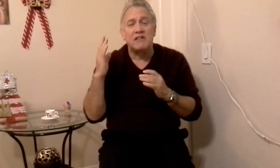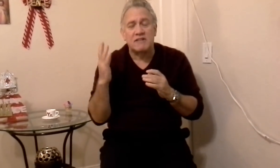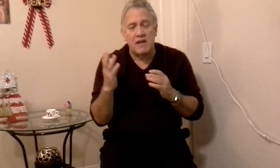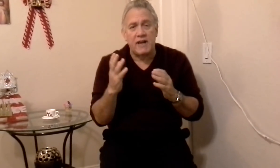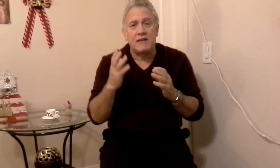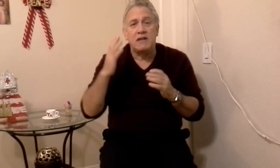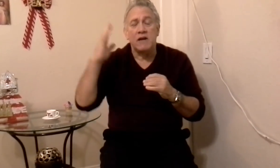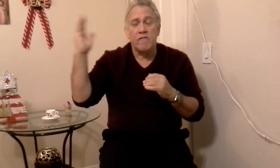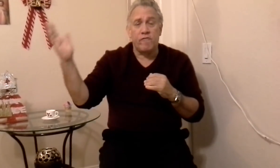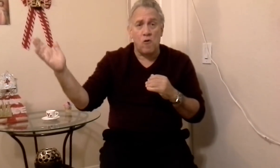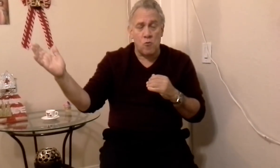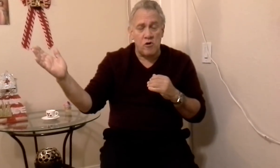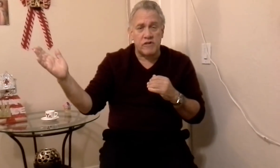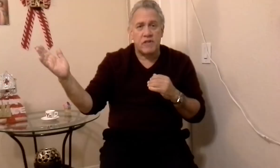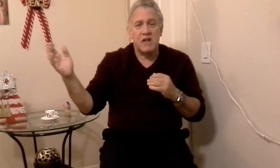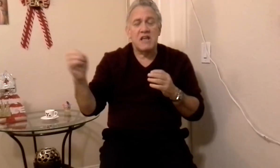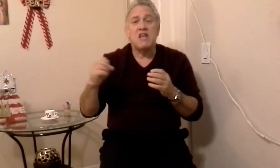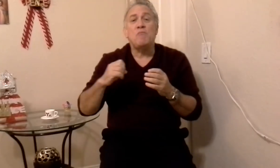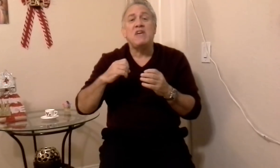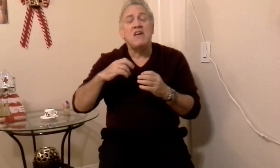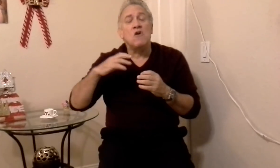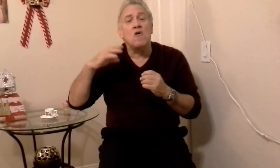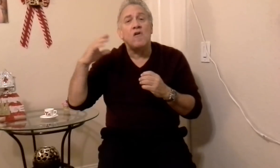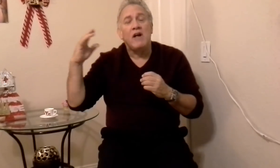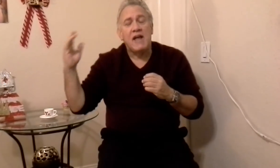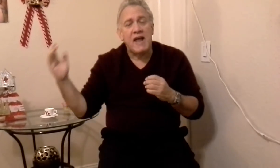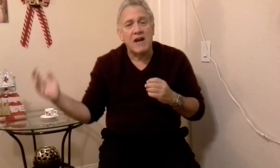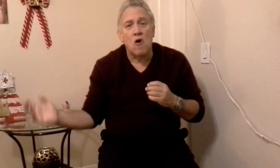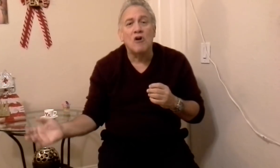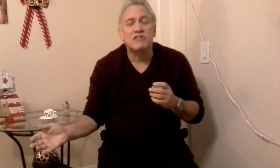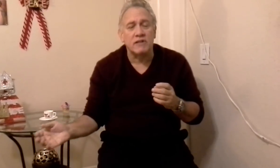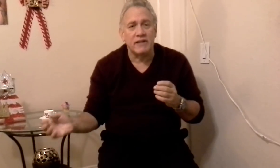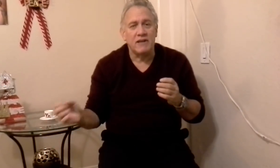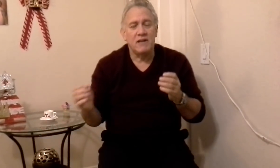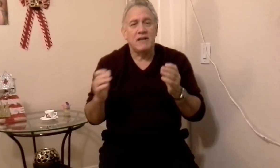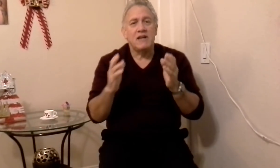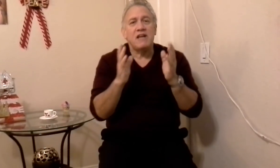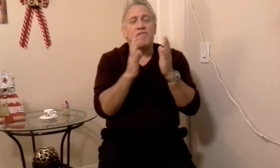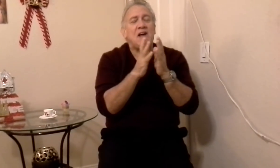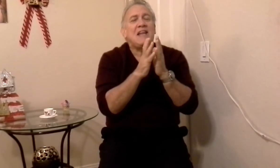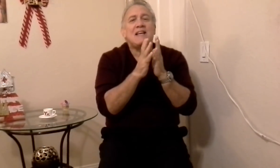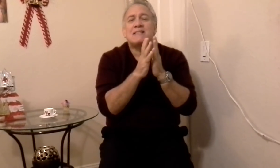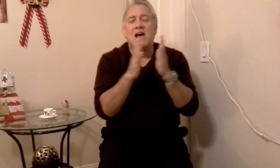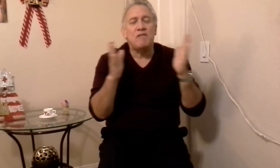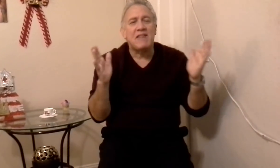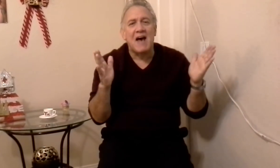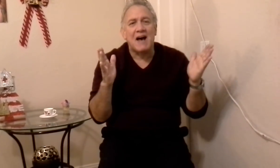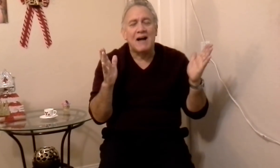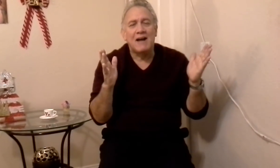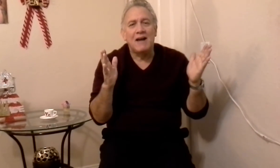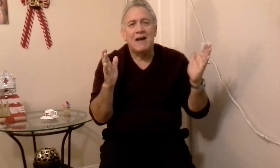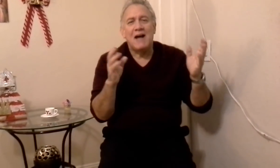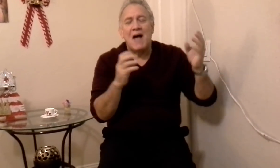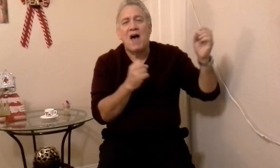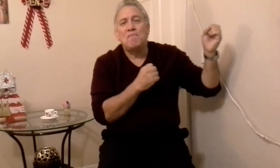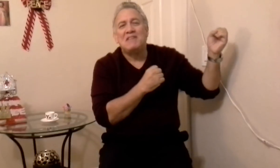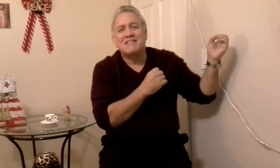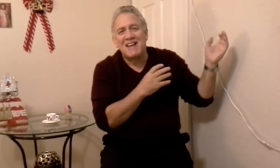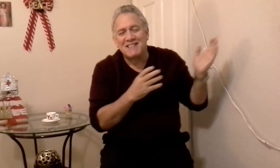en Fort Worth, y mi hijo en Austin, y feliz navidad a mis tres